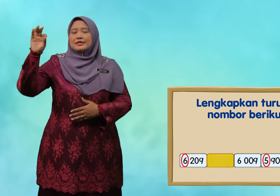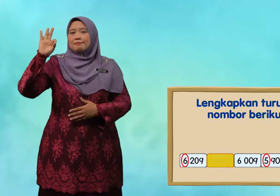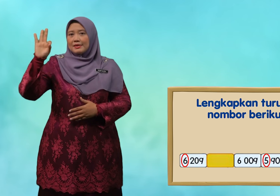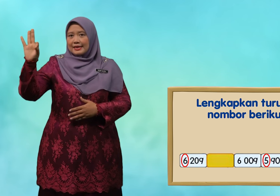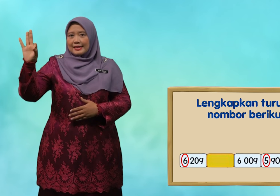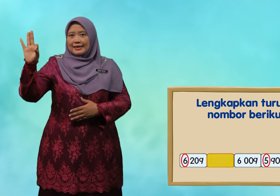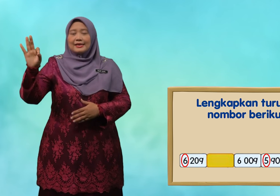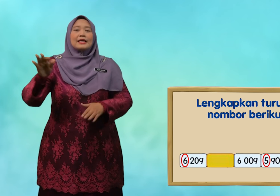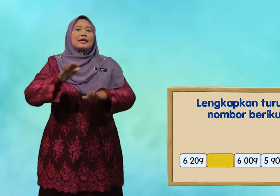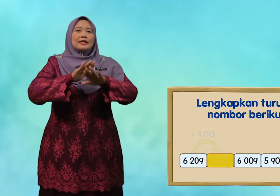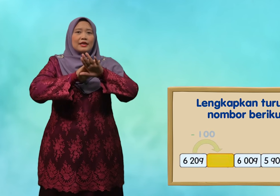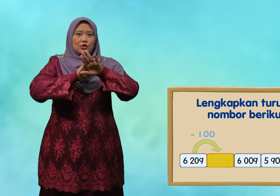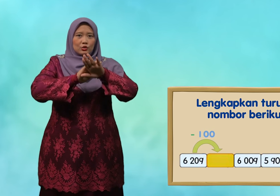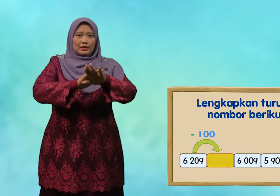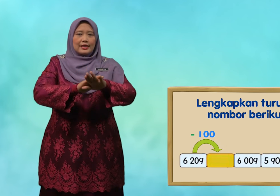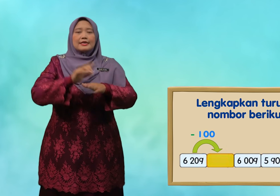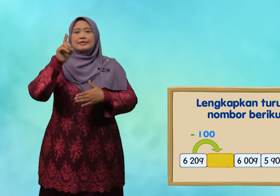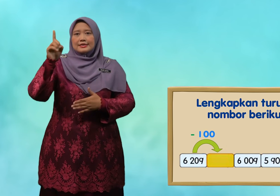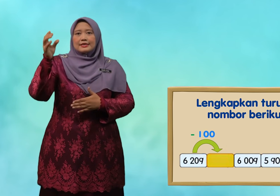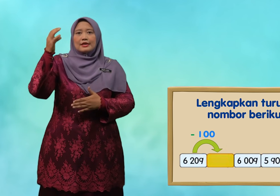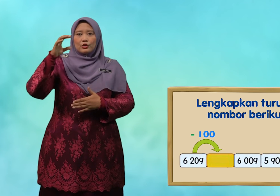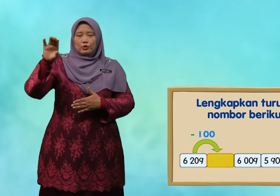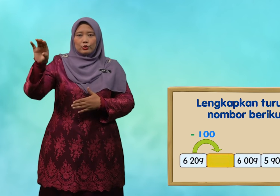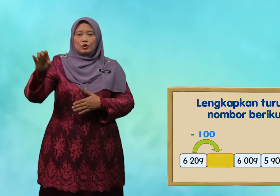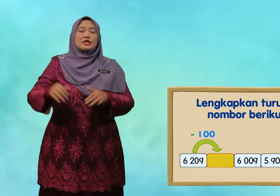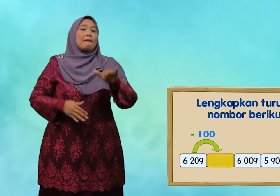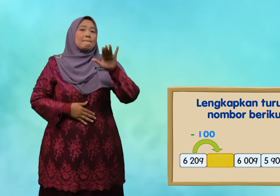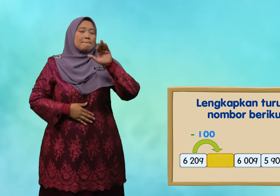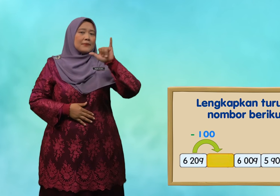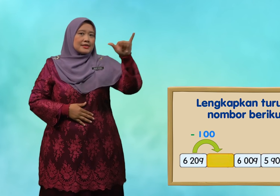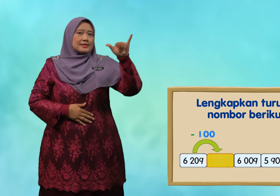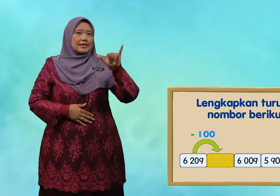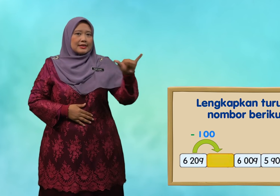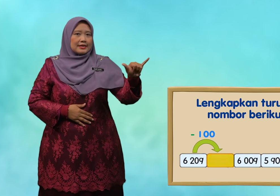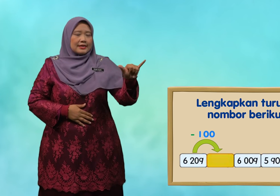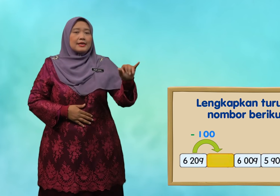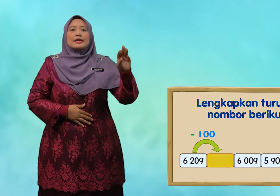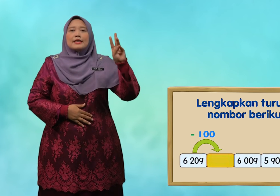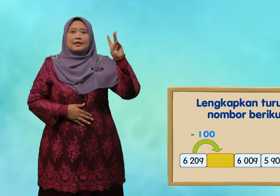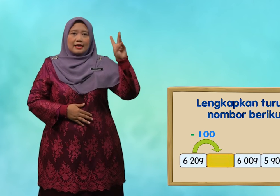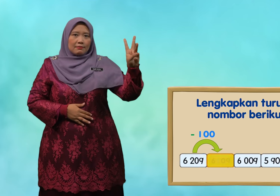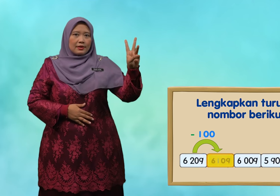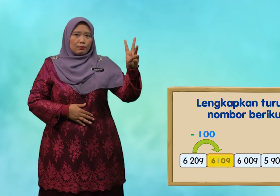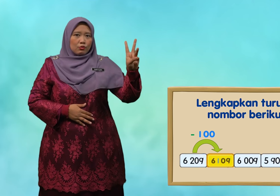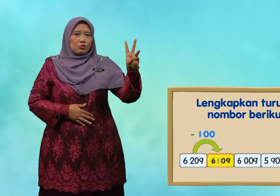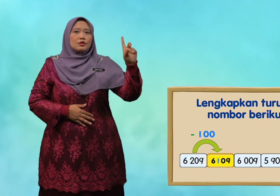sembilan ditolak seratus menjadi enam ribu